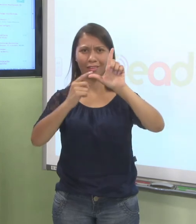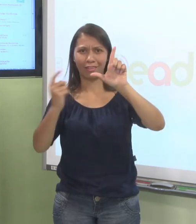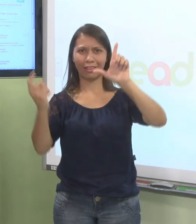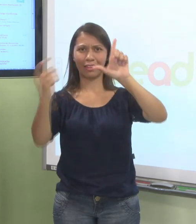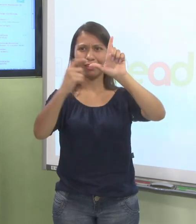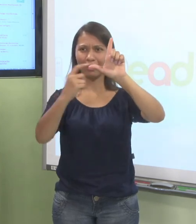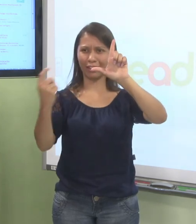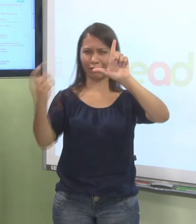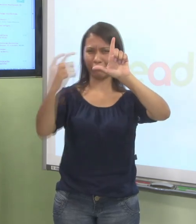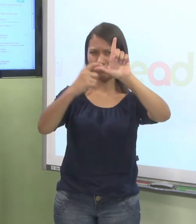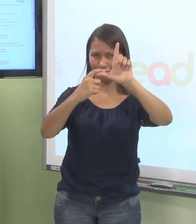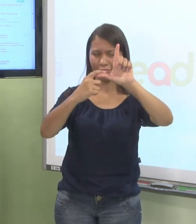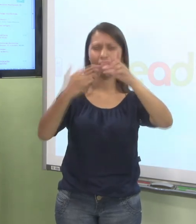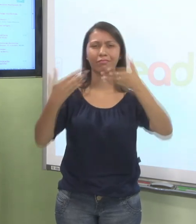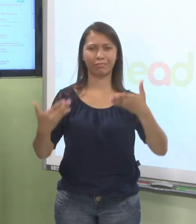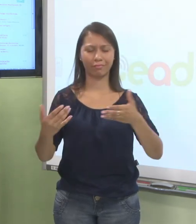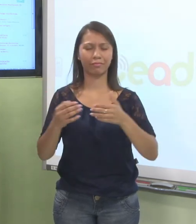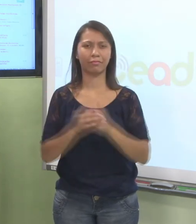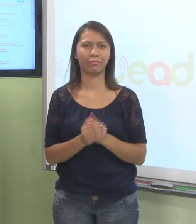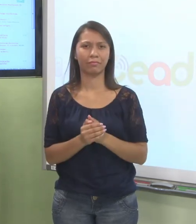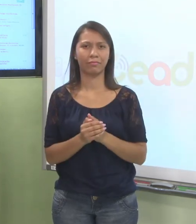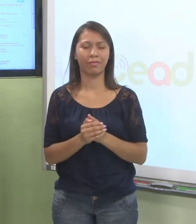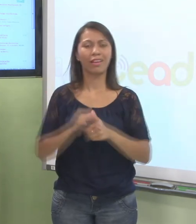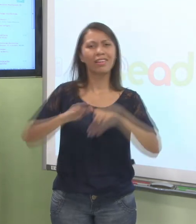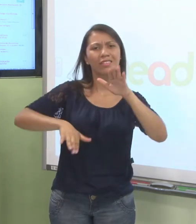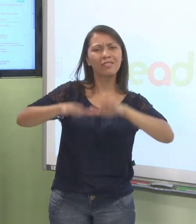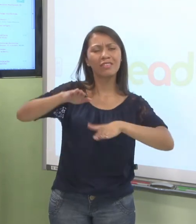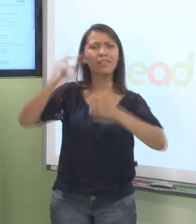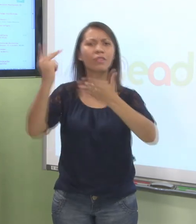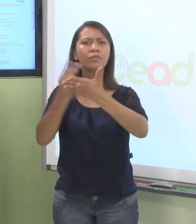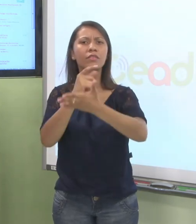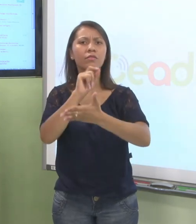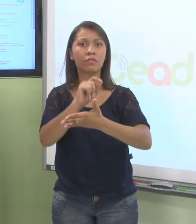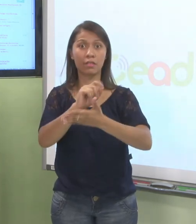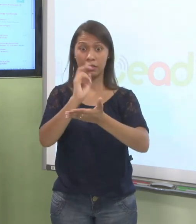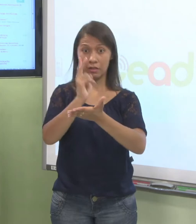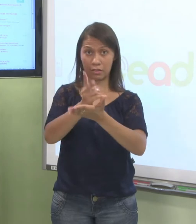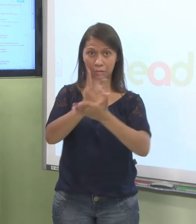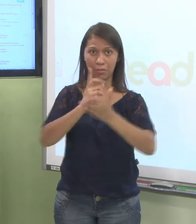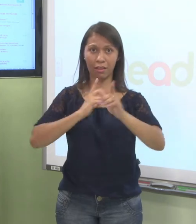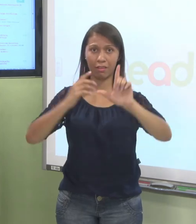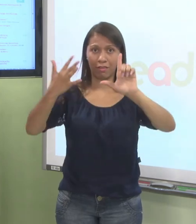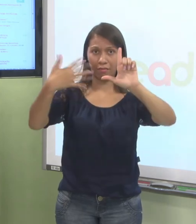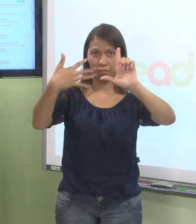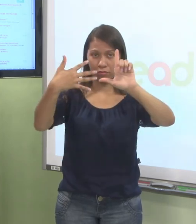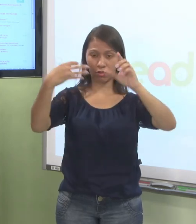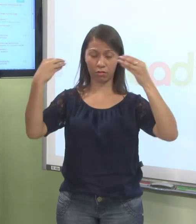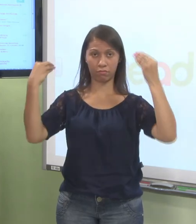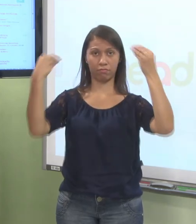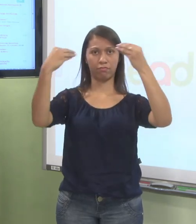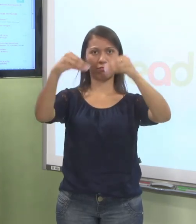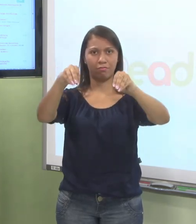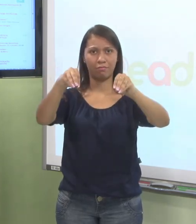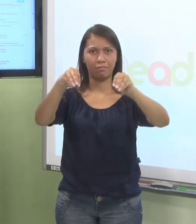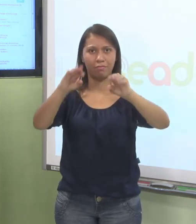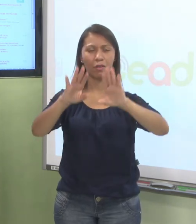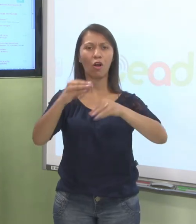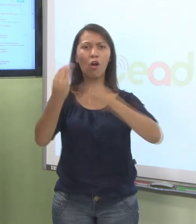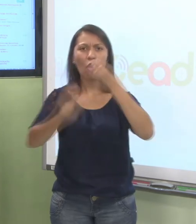página externa ao ambiente. Geralmente, todas as videoaulas são postadas desse jeito na sala. Então, para você assistir a videoaula que vai estar na